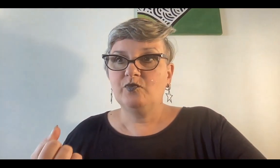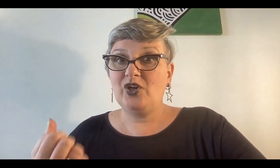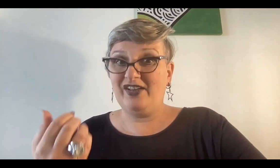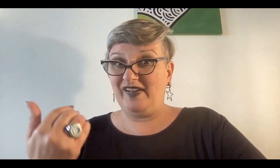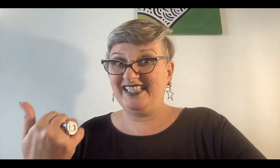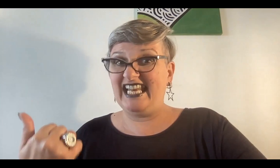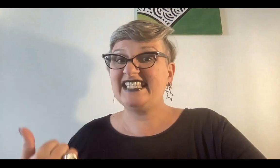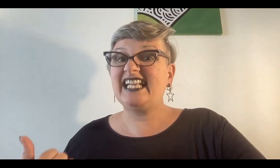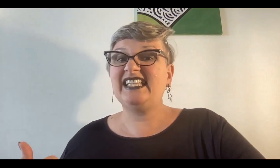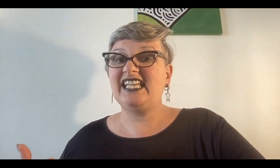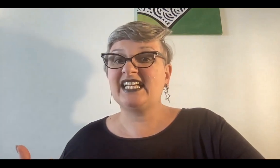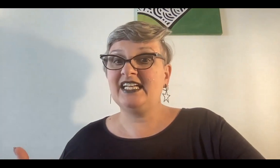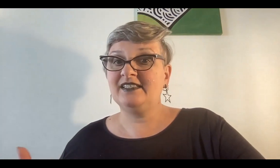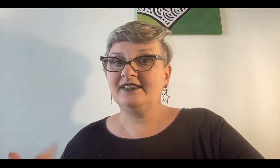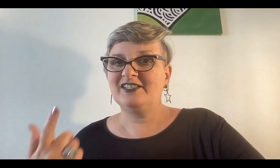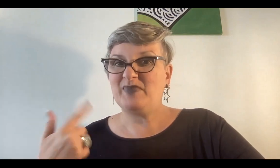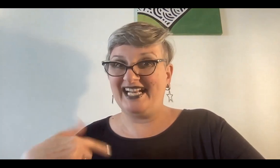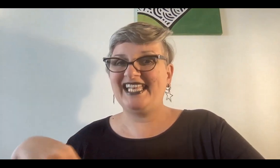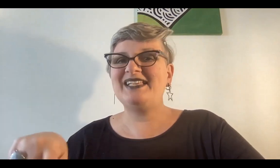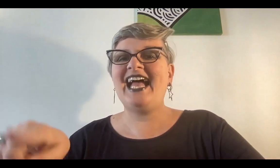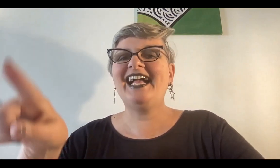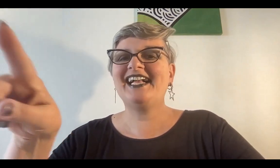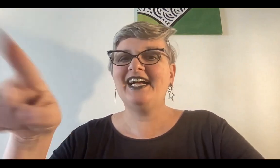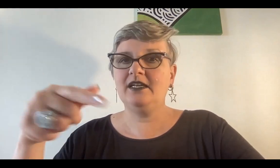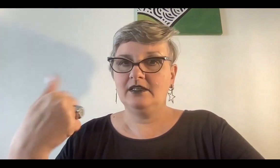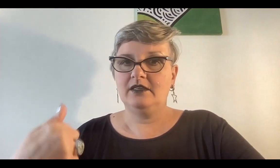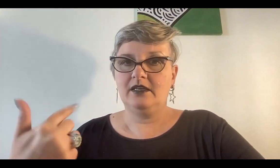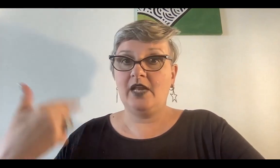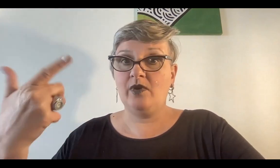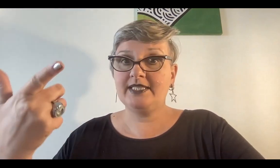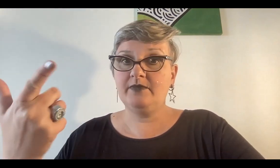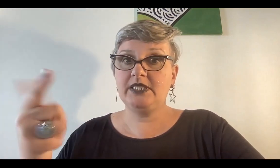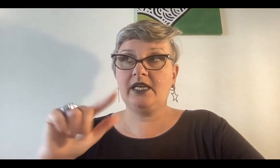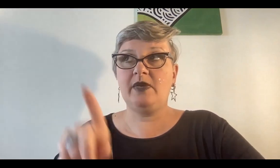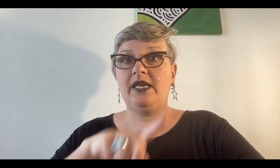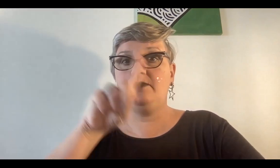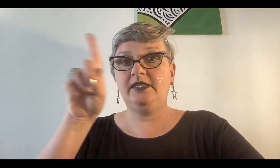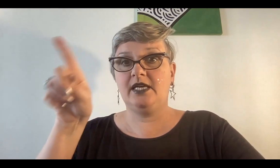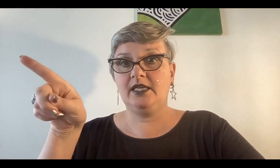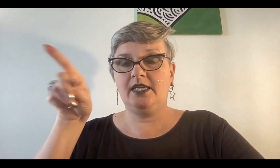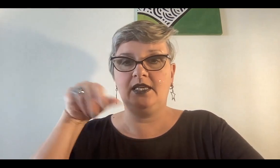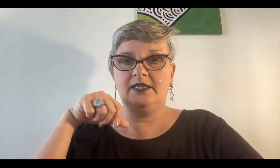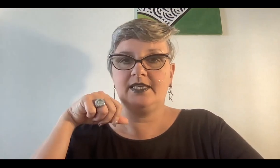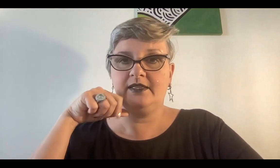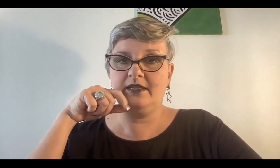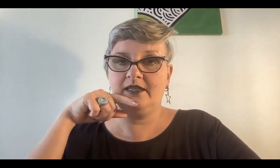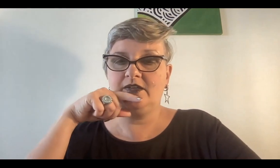porque fertiliza la tierra para que nazca la nueva semilla que me va a alimentar el siguiente año.